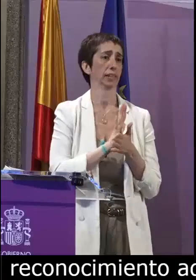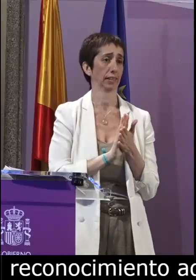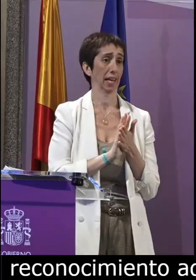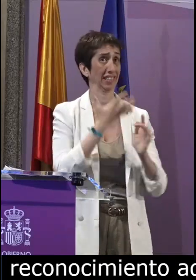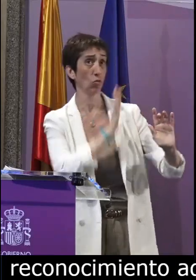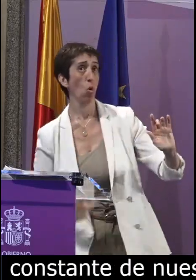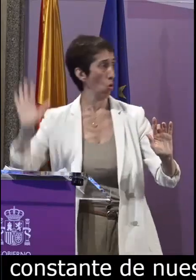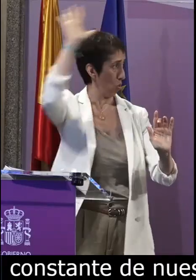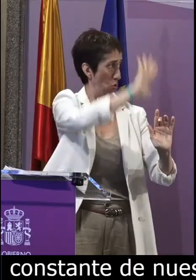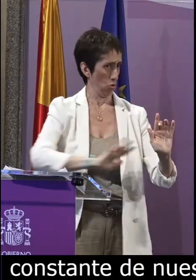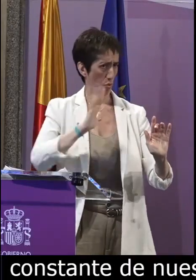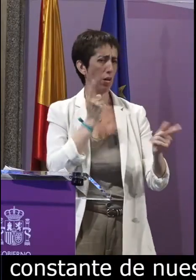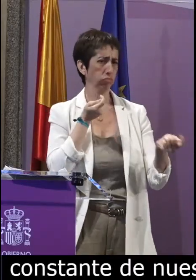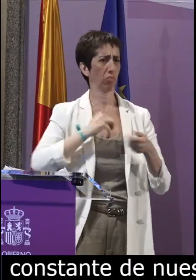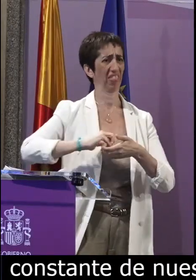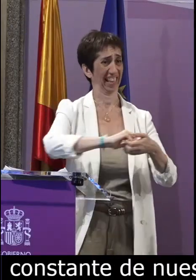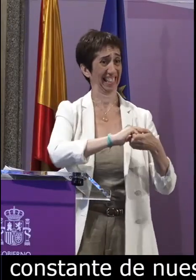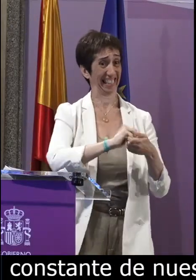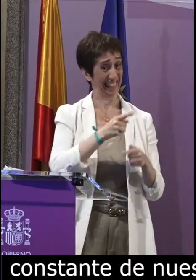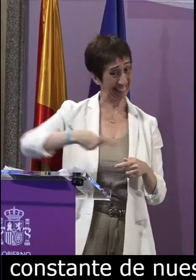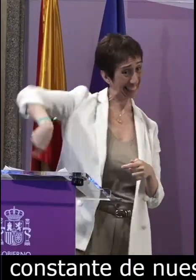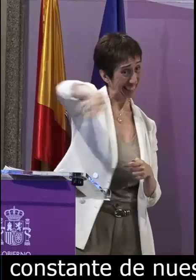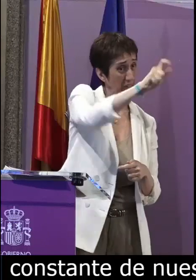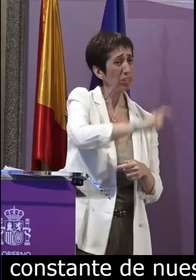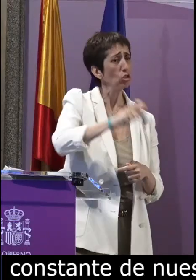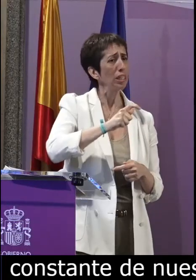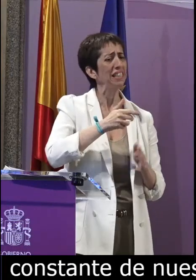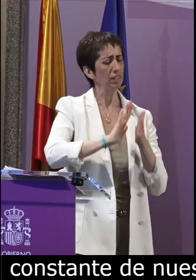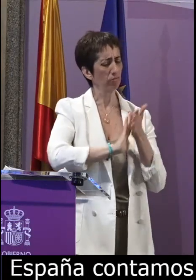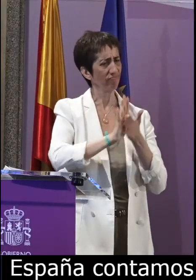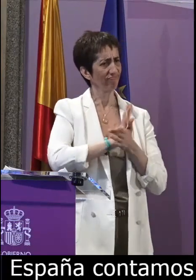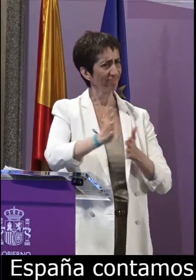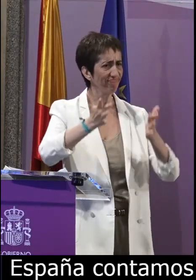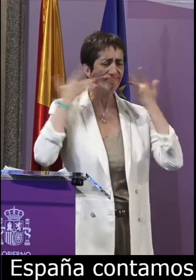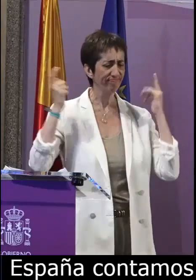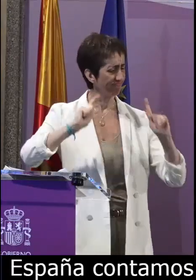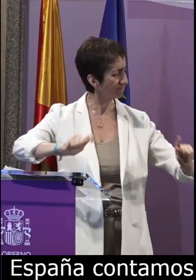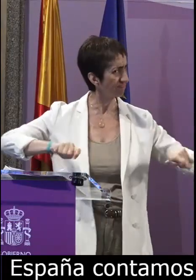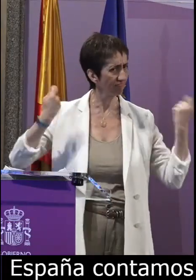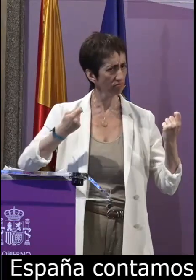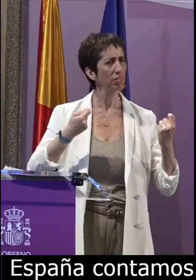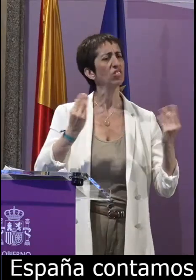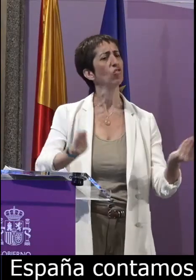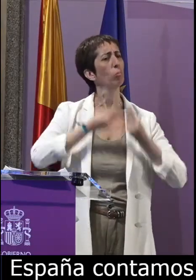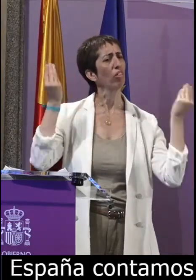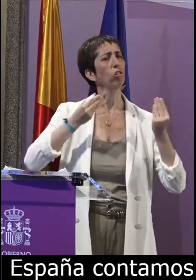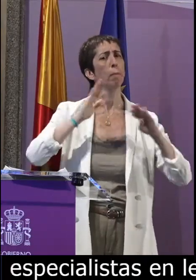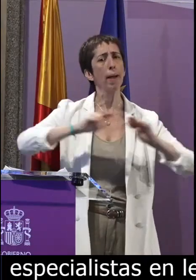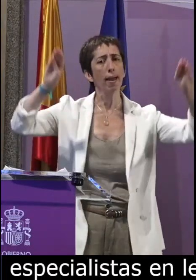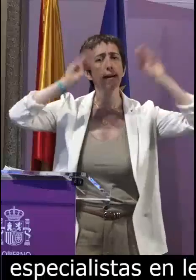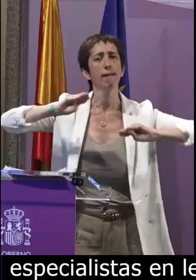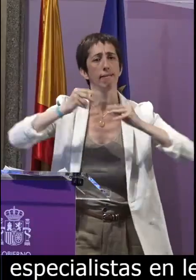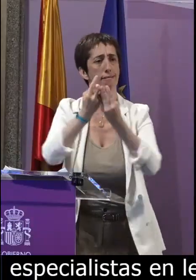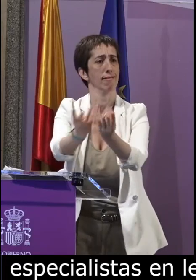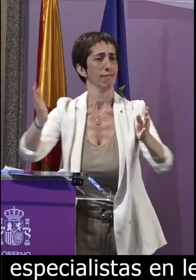profesionales especialistas en lengua de signos repartidos por todo el país y coordinados por la confederación estatal de personas sordas que son signantes